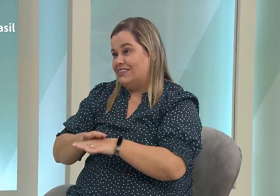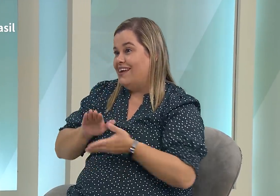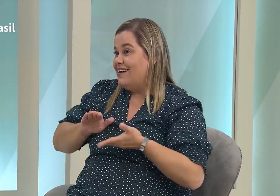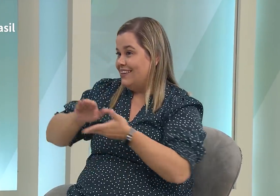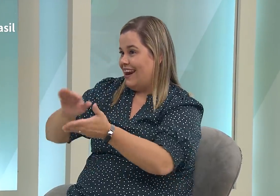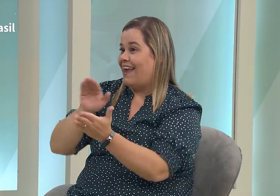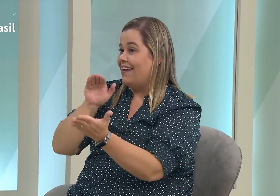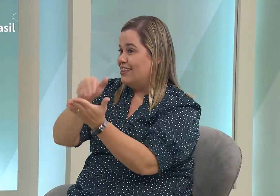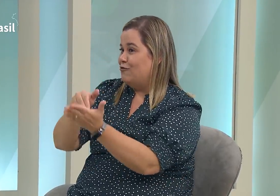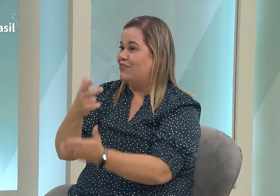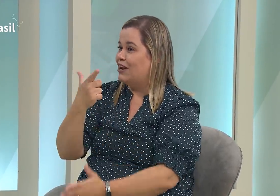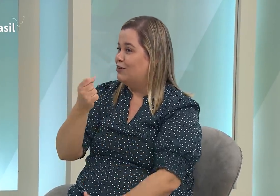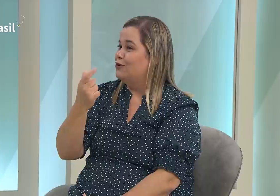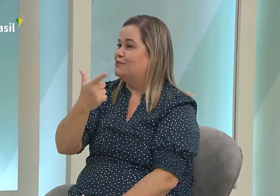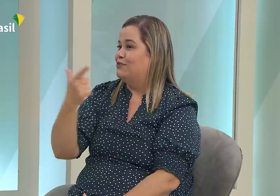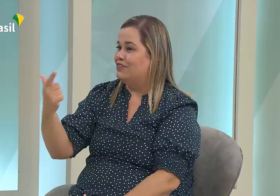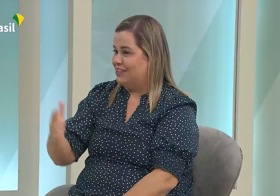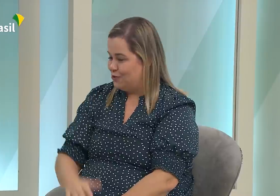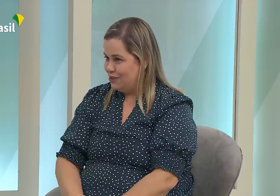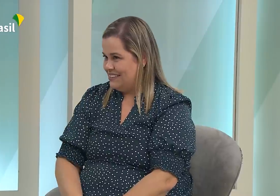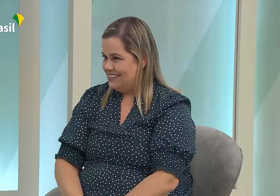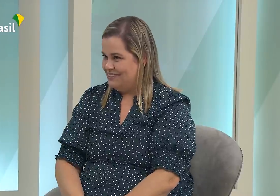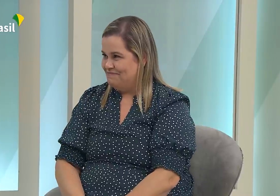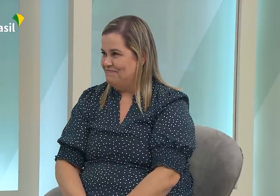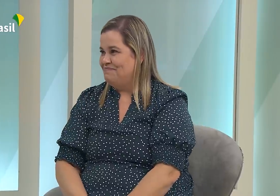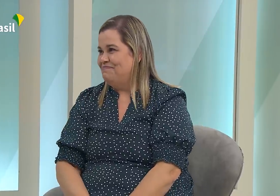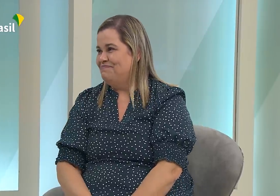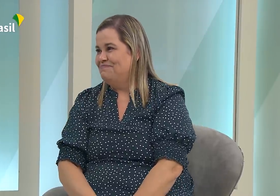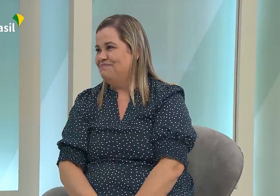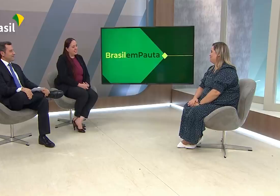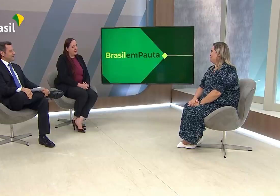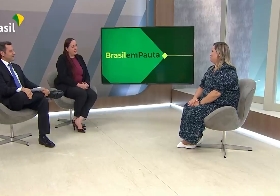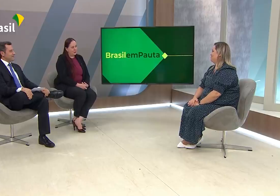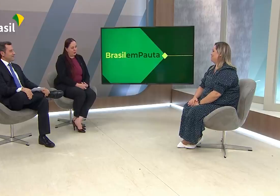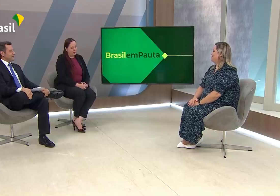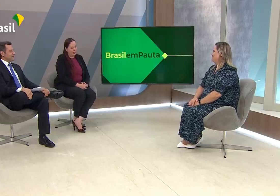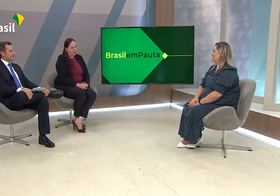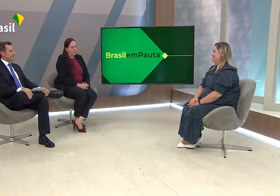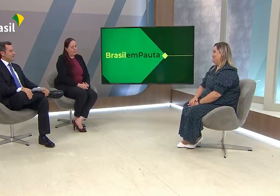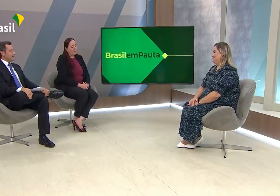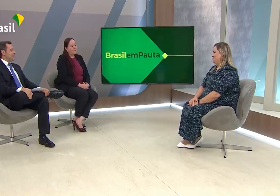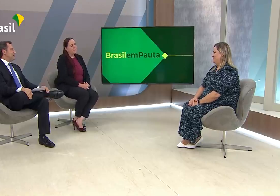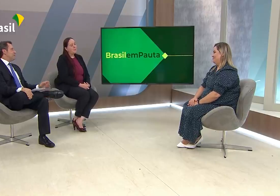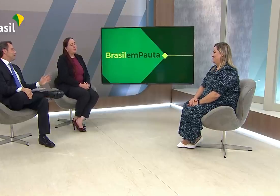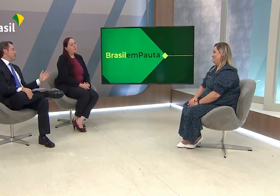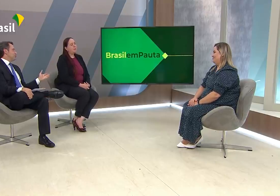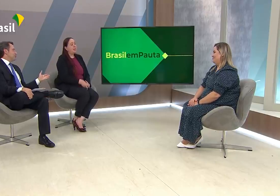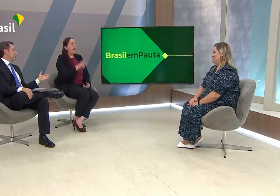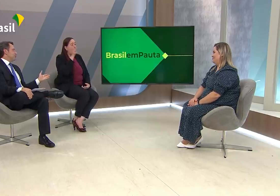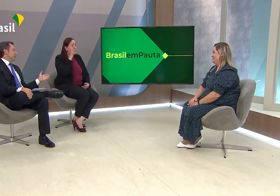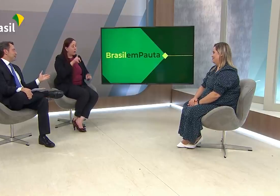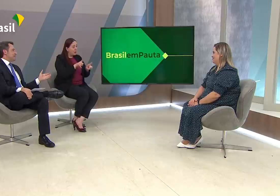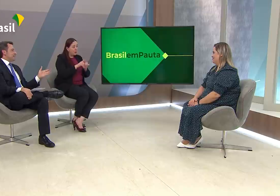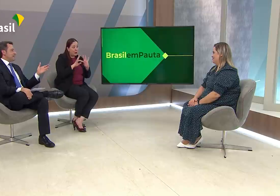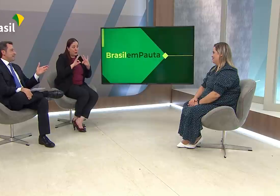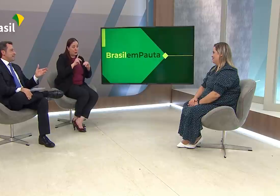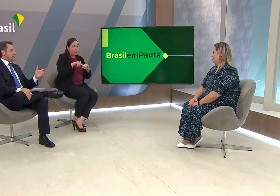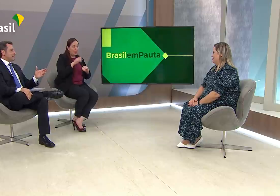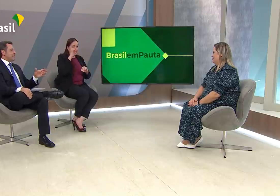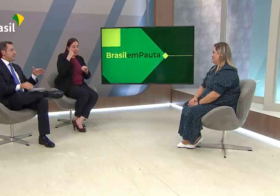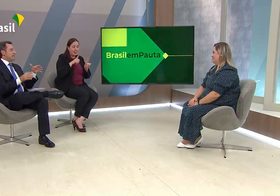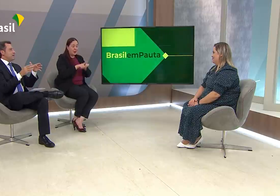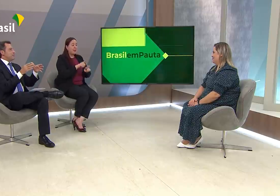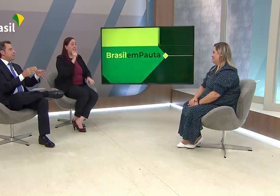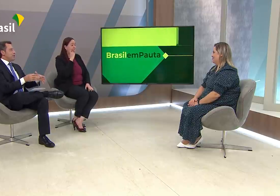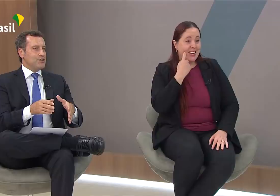trabalhando bastante. Espero conseguir fazer excelentes entregas até o final do governo. E lembrando que tudo isso, Dânia, e